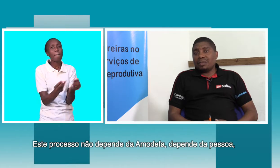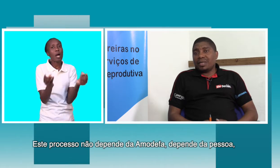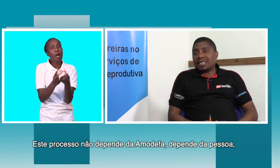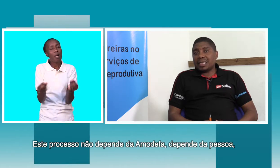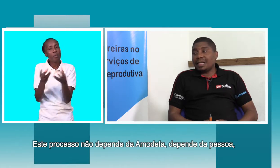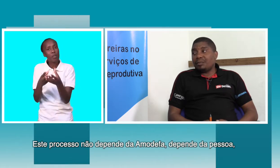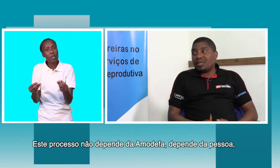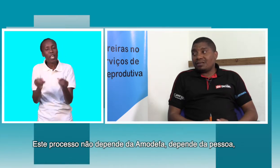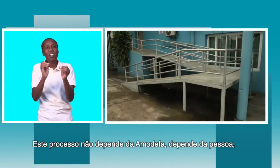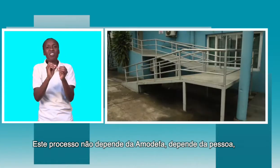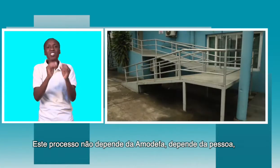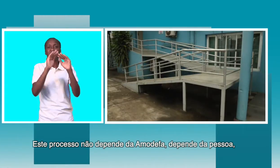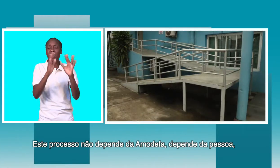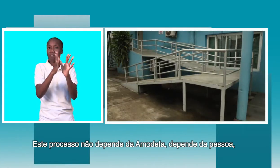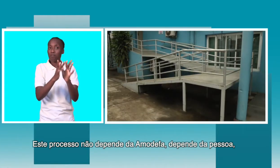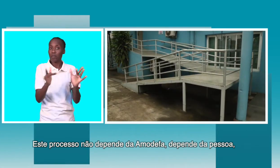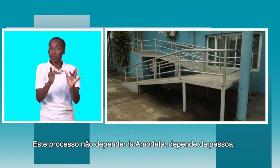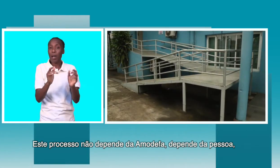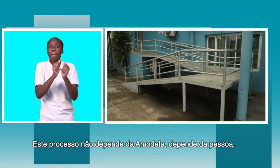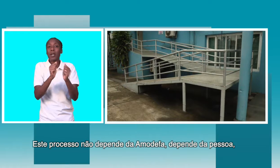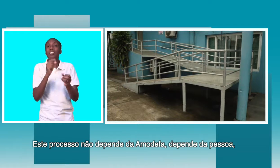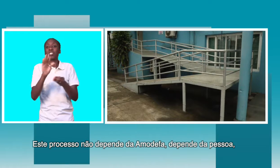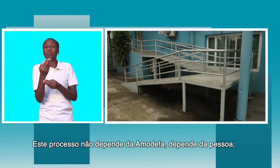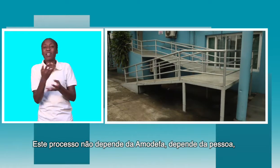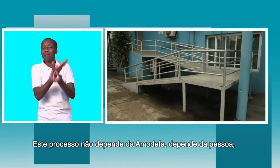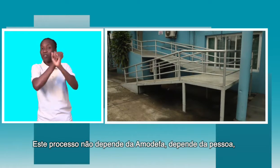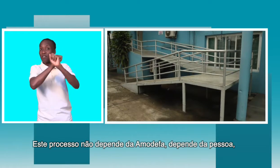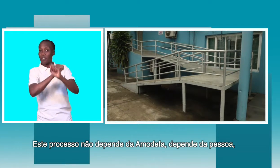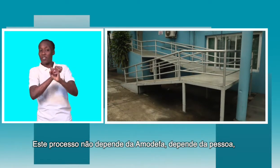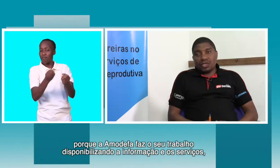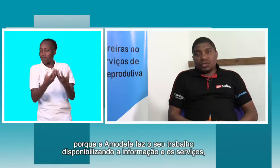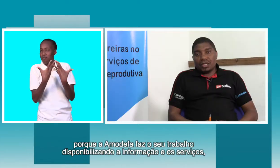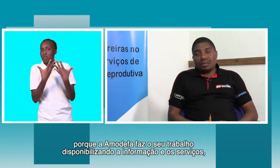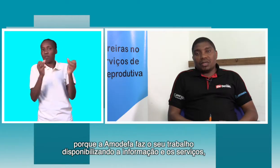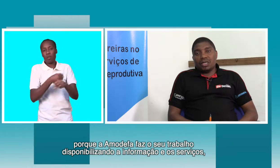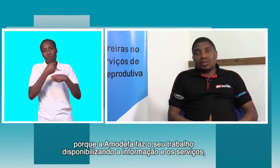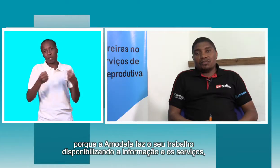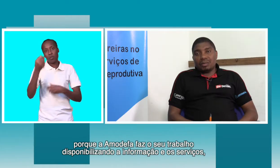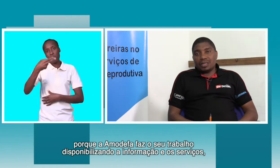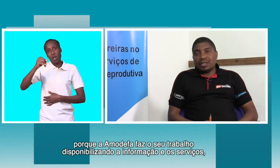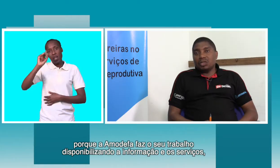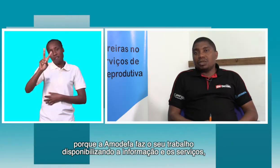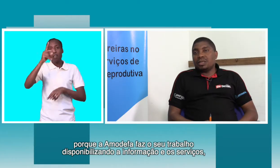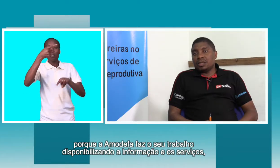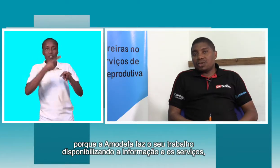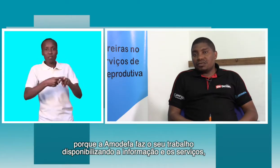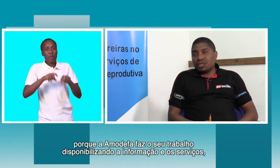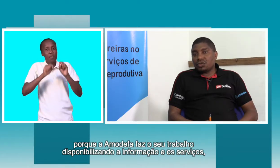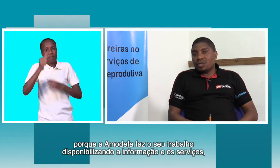depende já da Amodefa, depende muito da pessoa, porque a Amodefa faz o seu trabalho, dando a informação, disponibilizando os serviços,